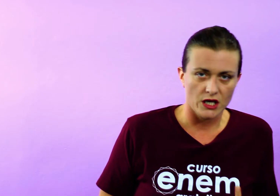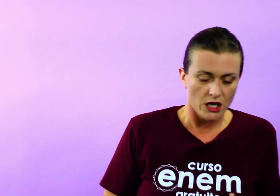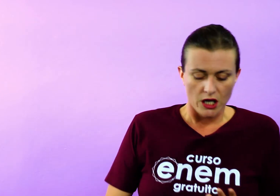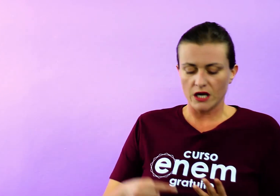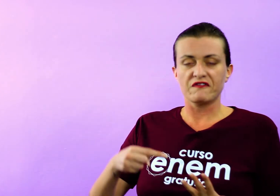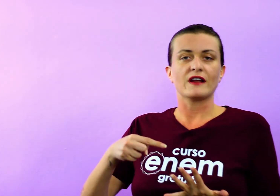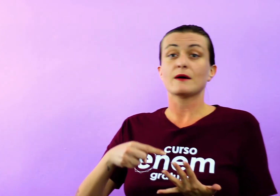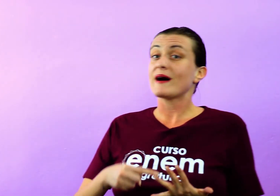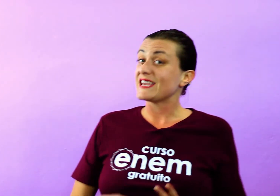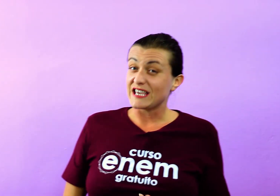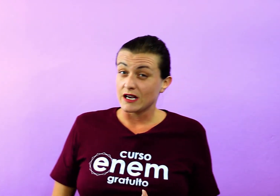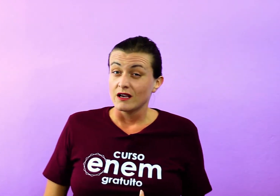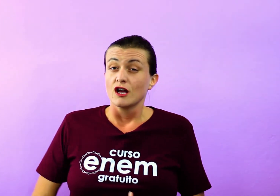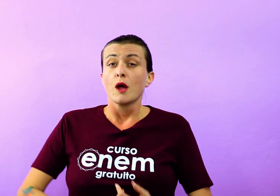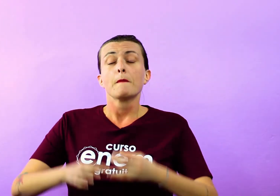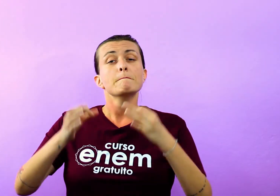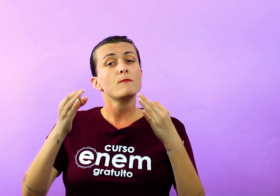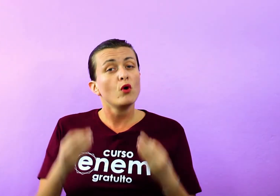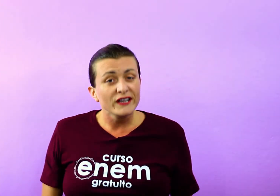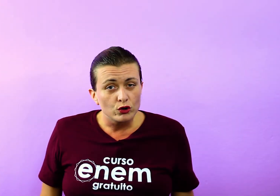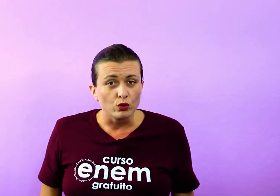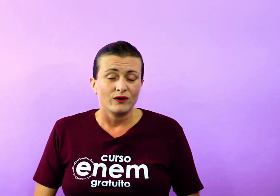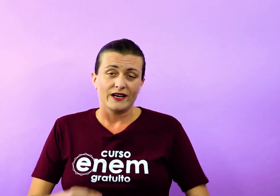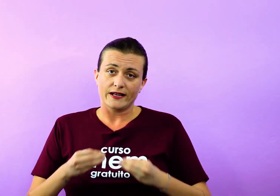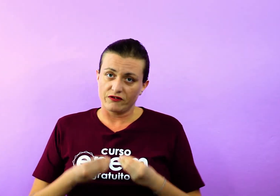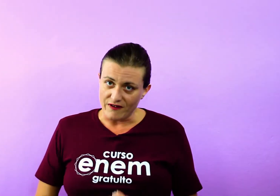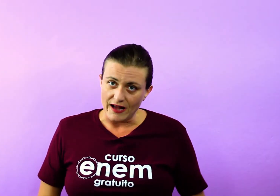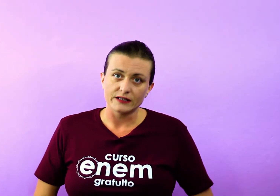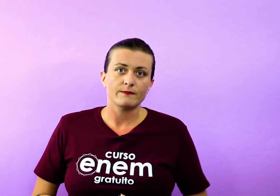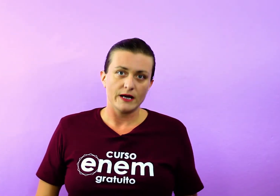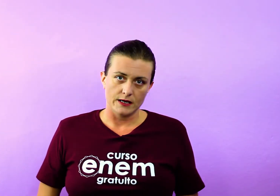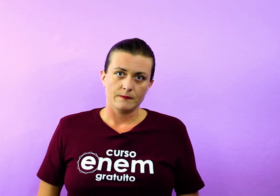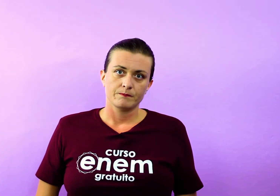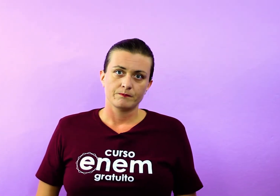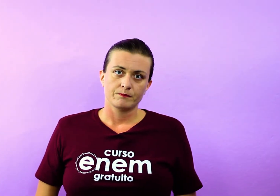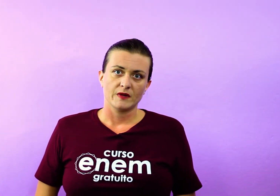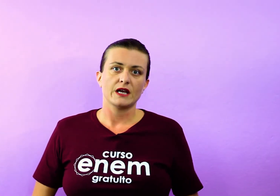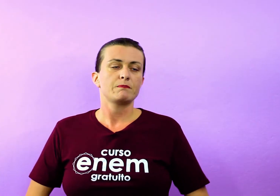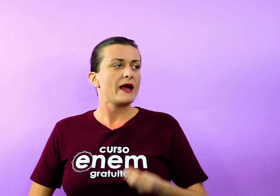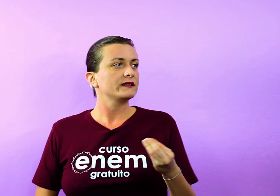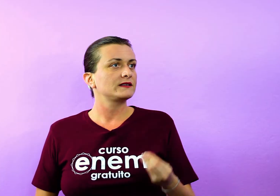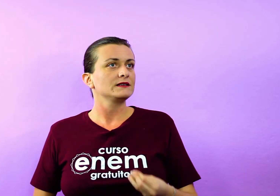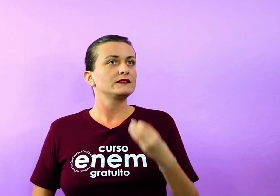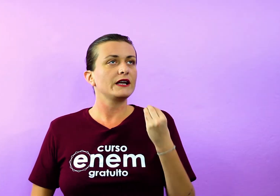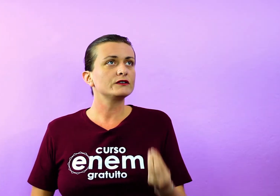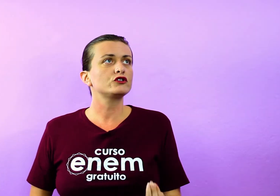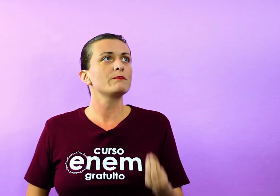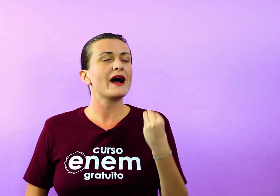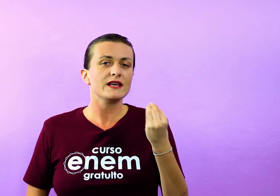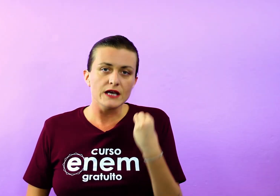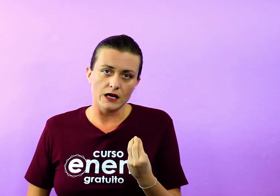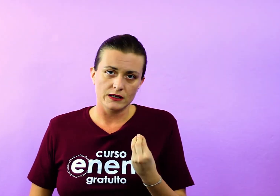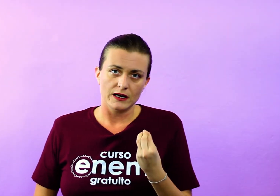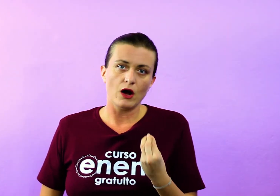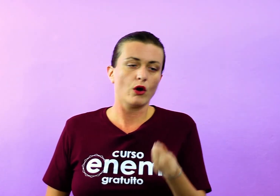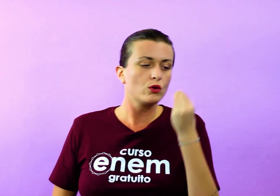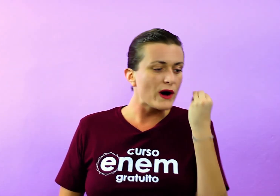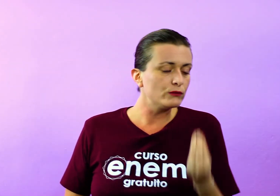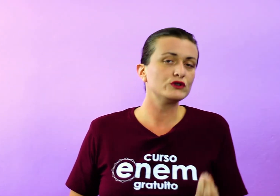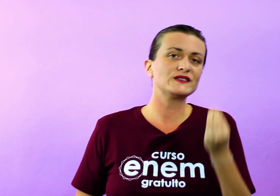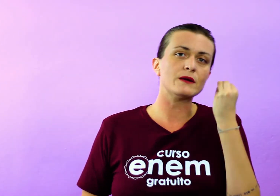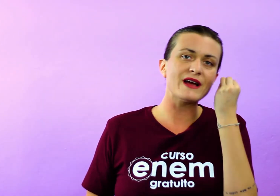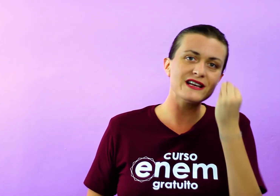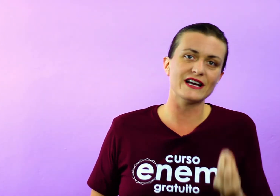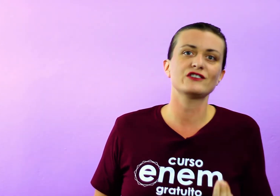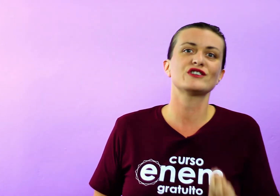de padre. Ele fala da Bahia. Muito ele fala da Bahia. Ele pega assim, Triste Bahia, ó